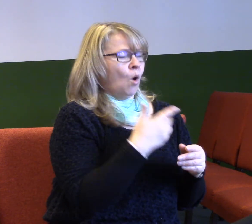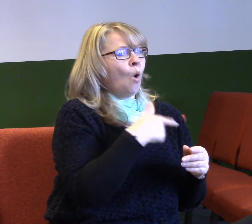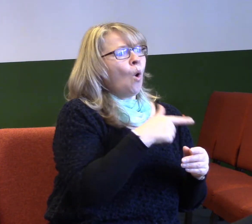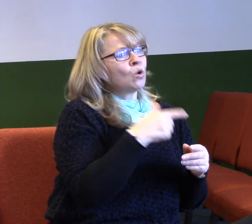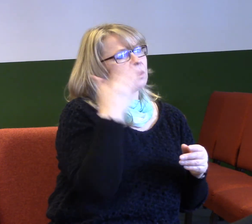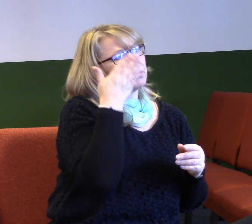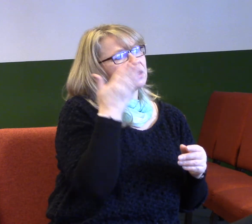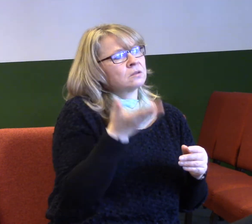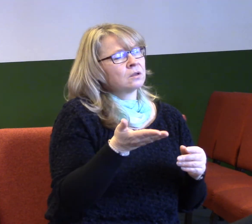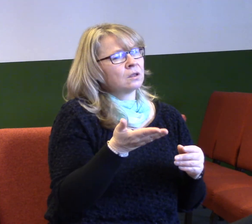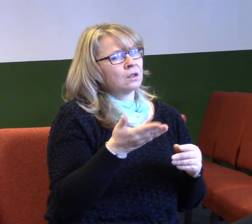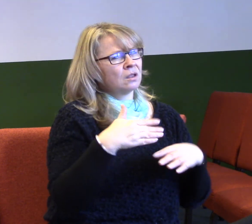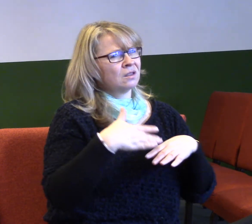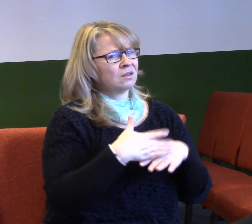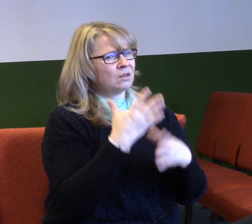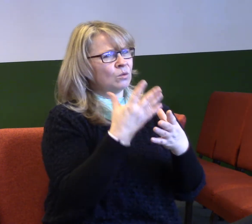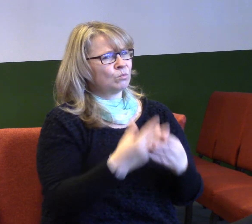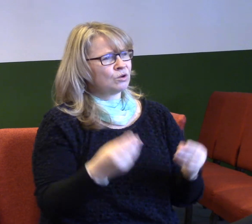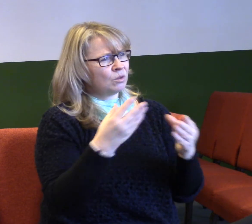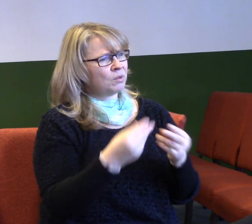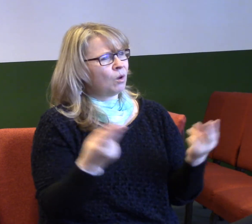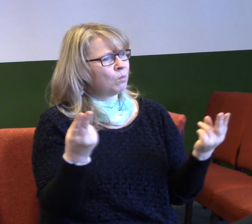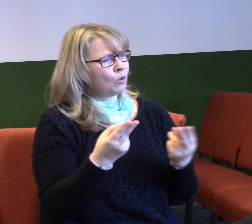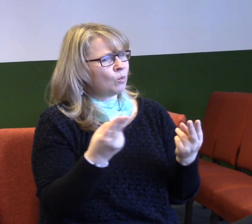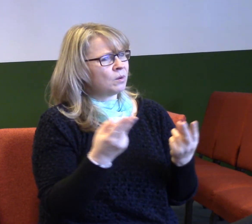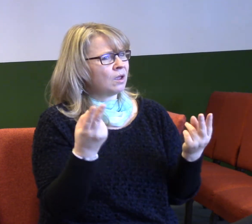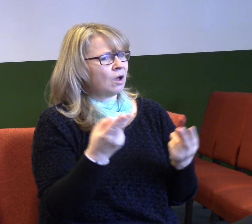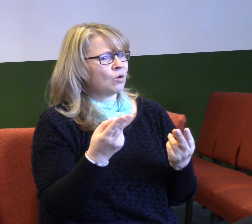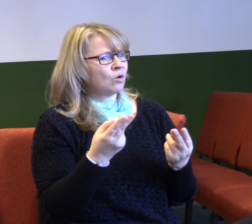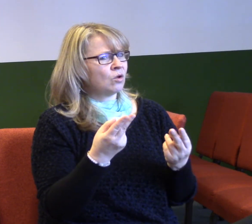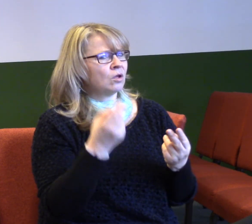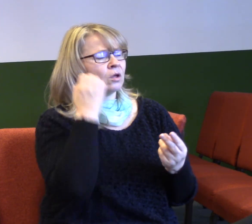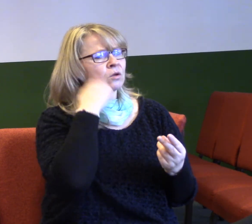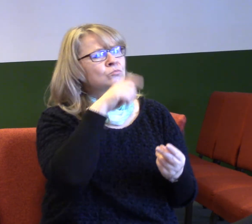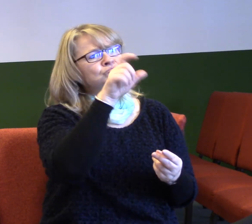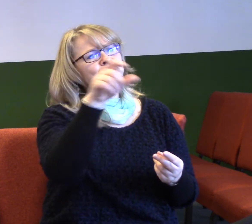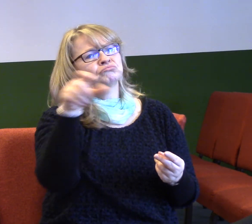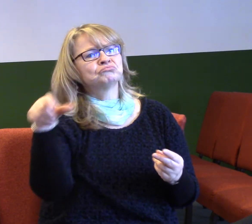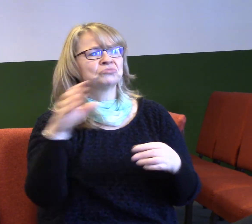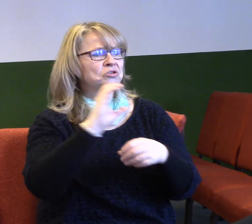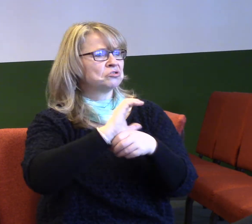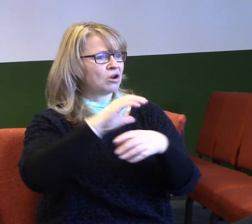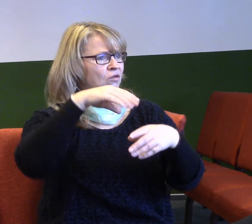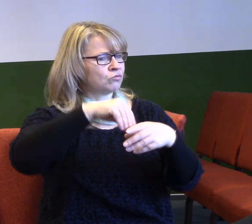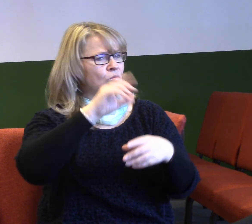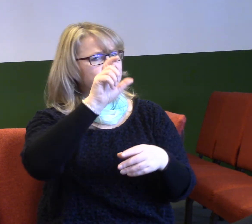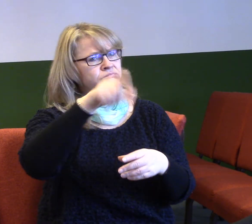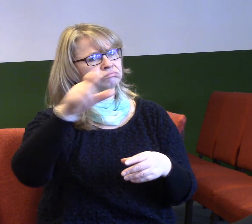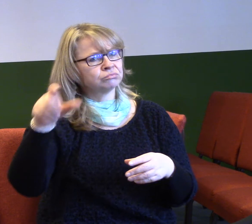Nepřipadá vám ten příběh něčem podobný. Vidíme lidi kolem sebe v církvi, vidíme lidi kolem sebe v práci, všude